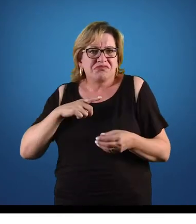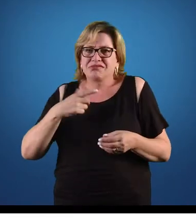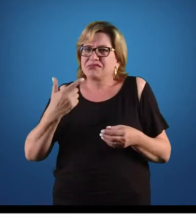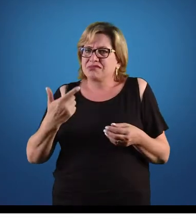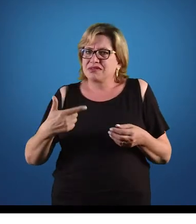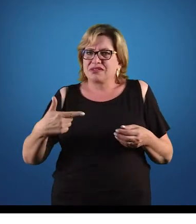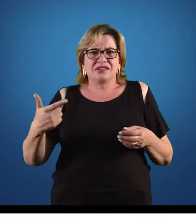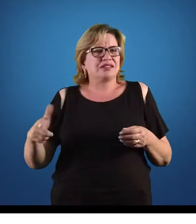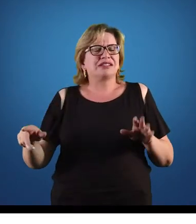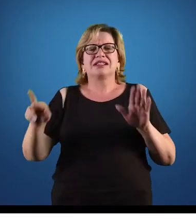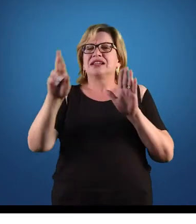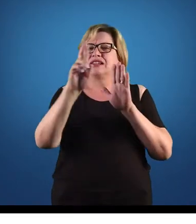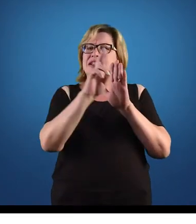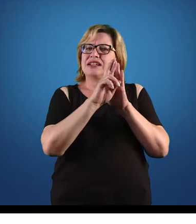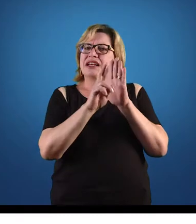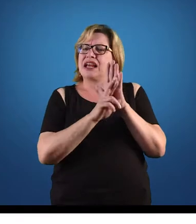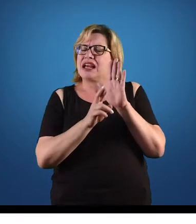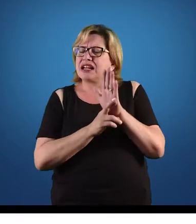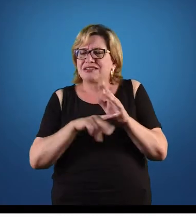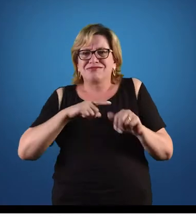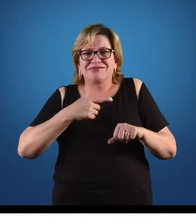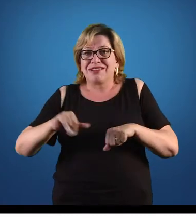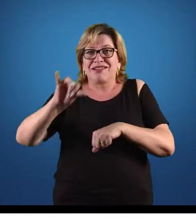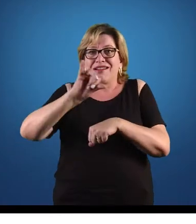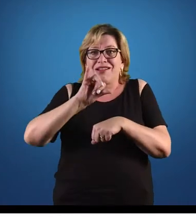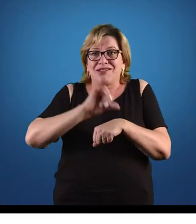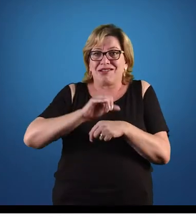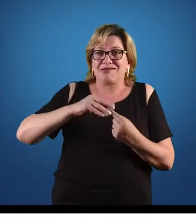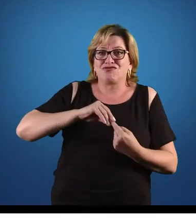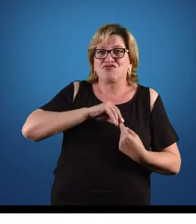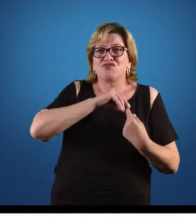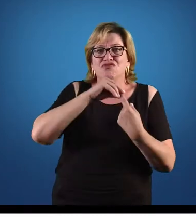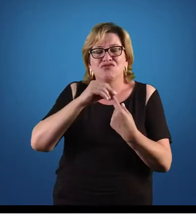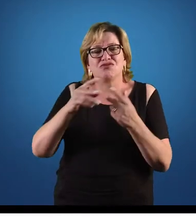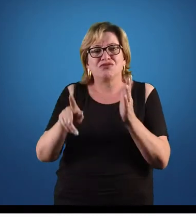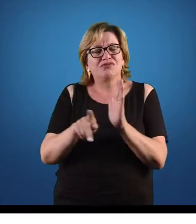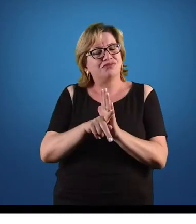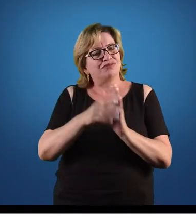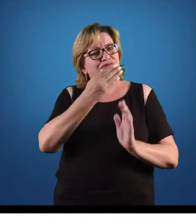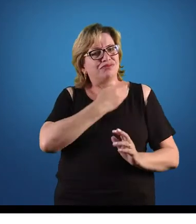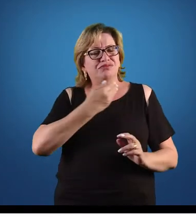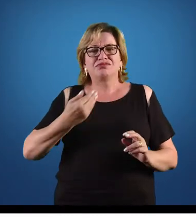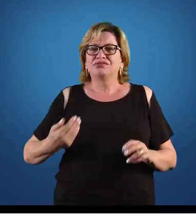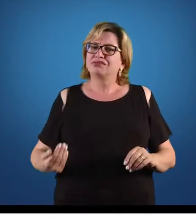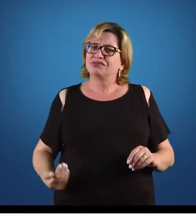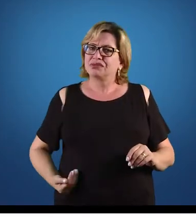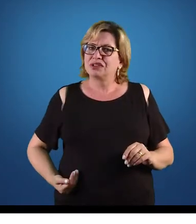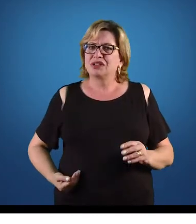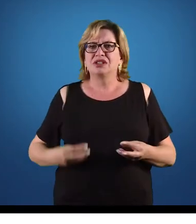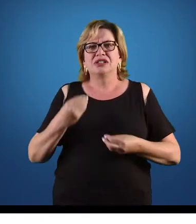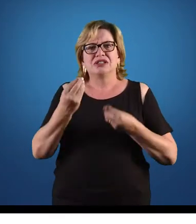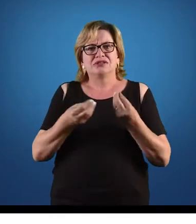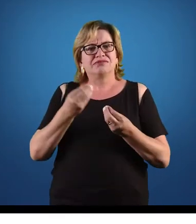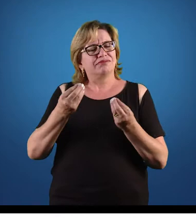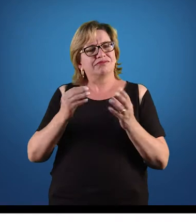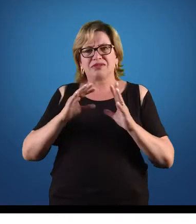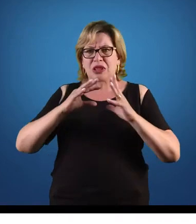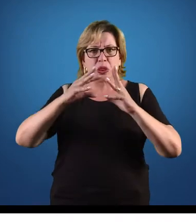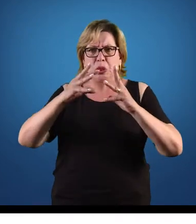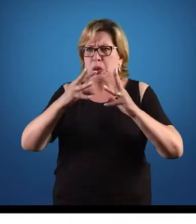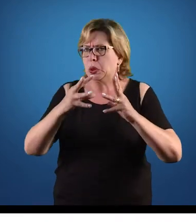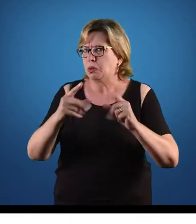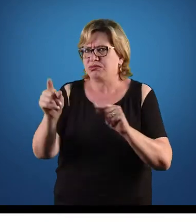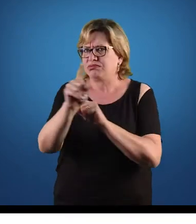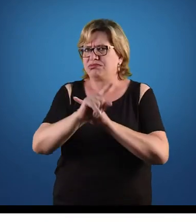existe uma centralização em relação a definições de todas as